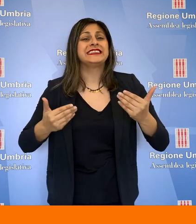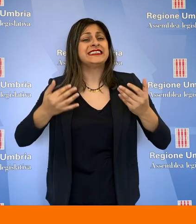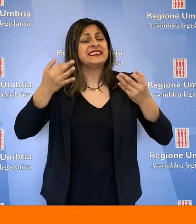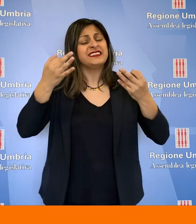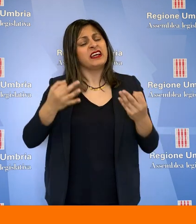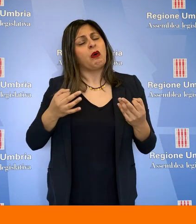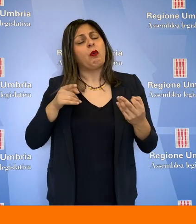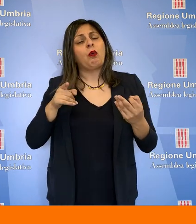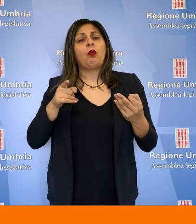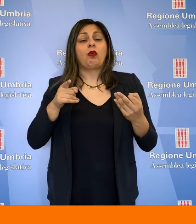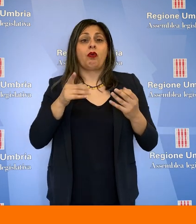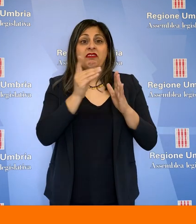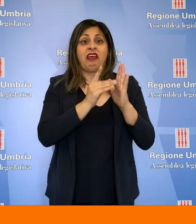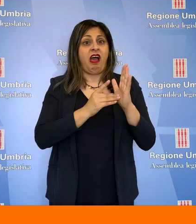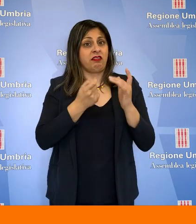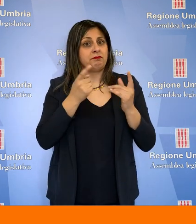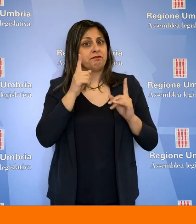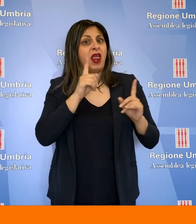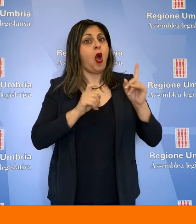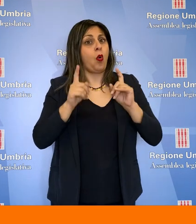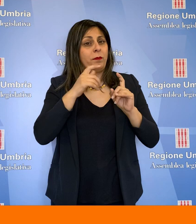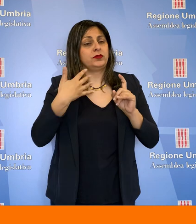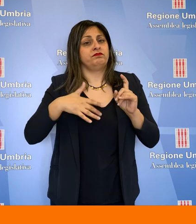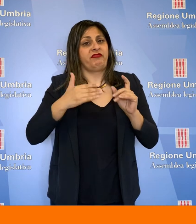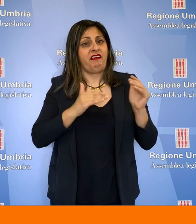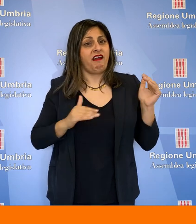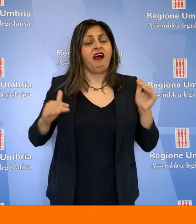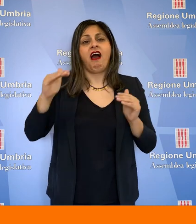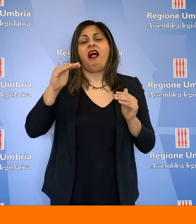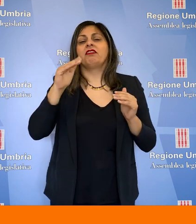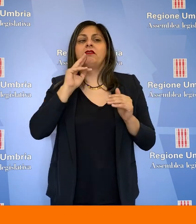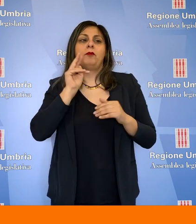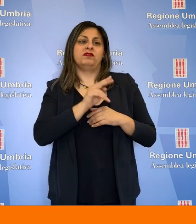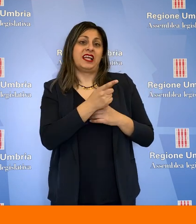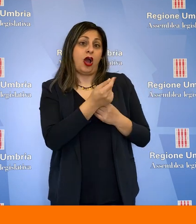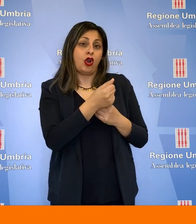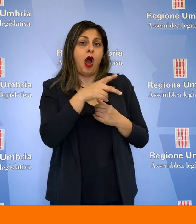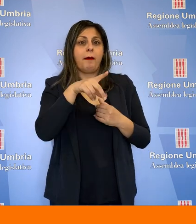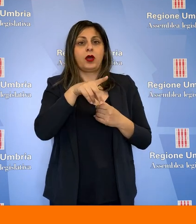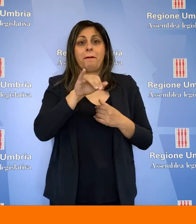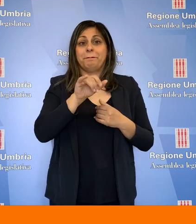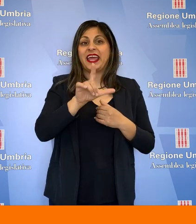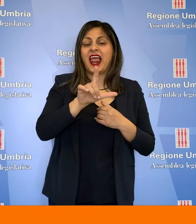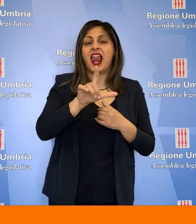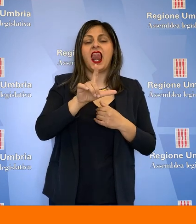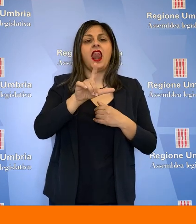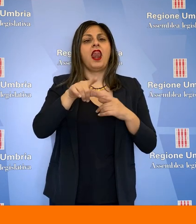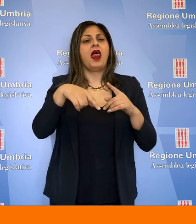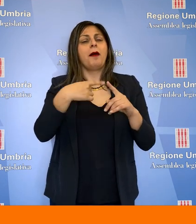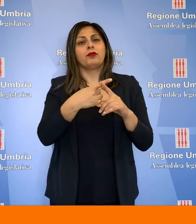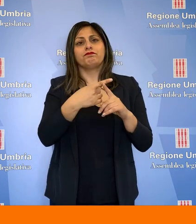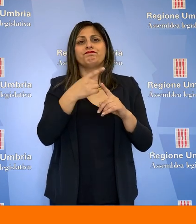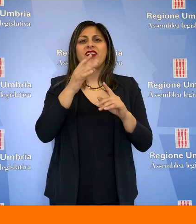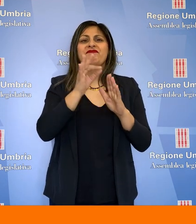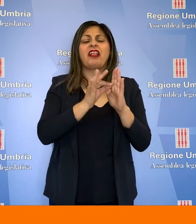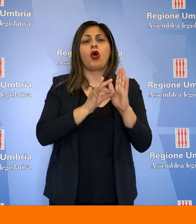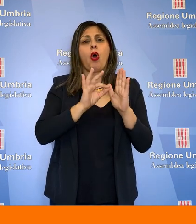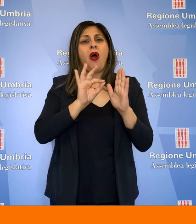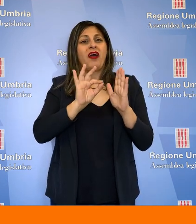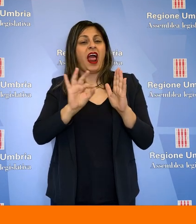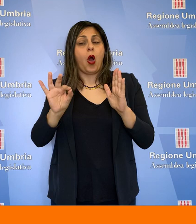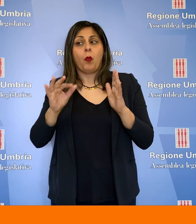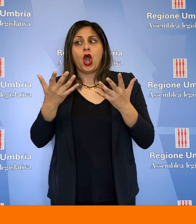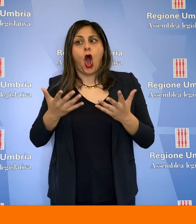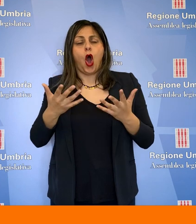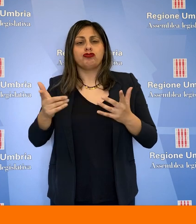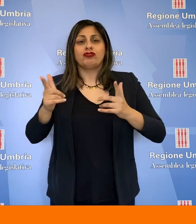sicuramente ha dati molto preoccupanti dal punto di vista economico del PIL e di una serie